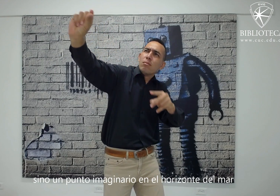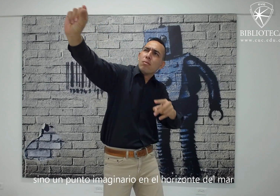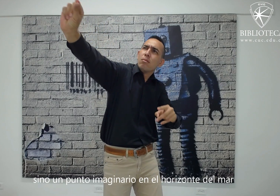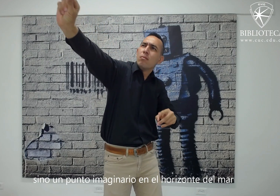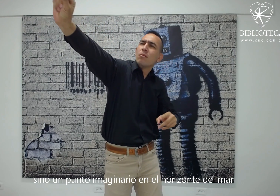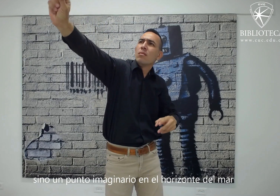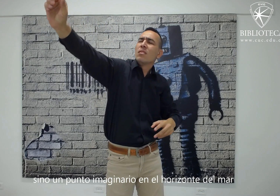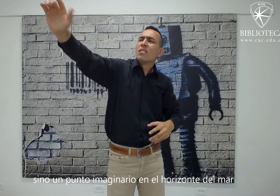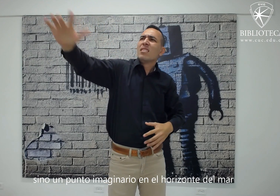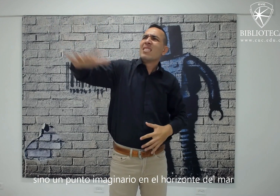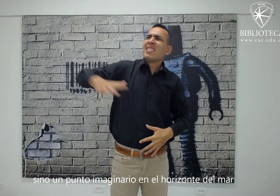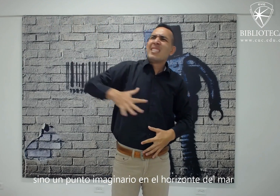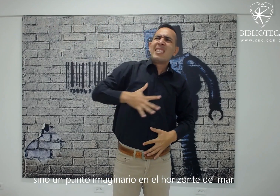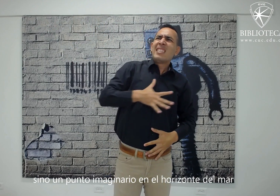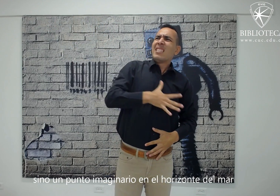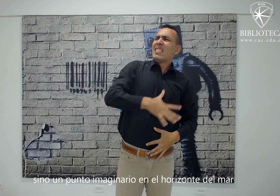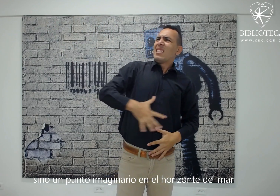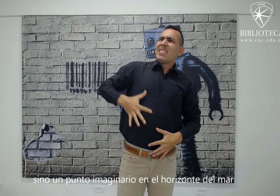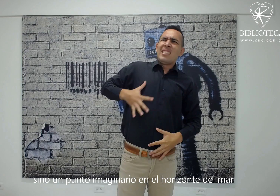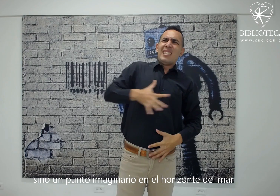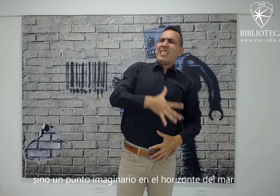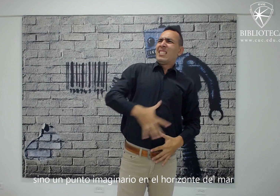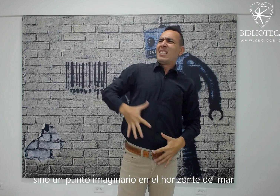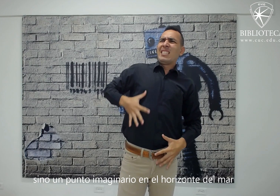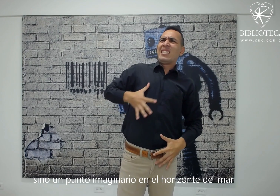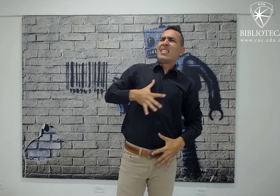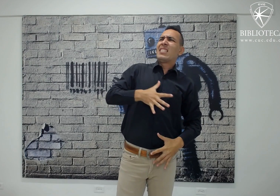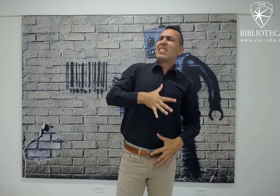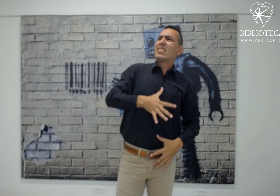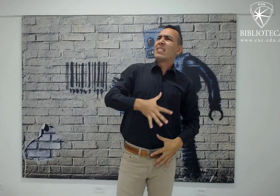punto imaginario en el horizonte del mar nada